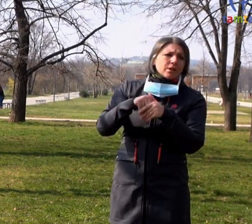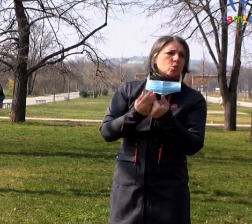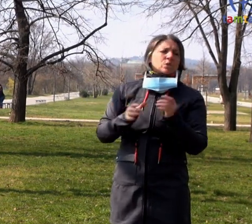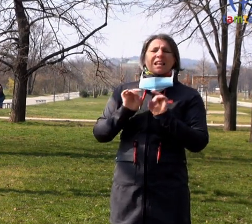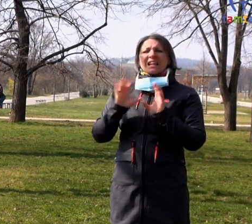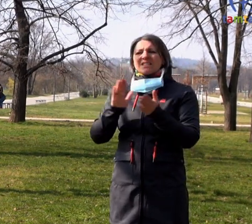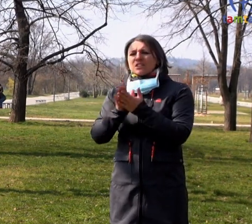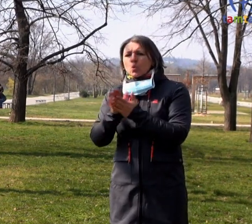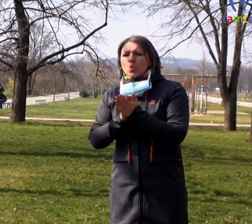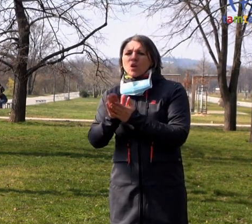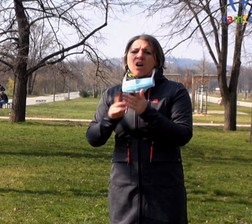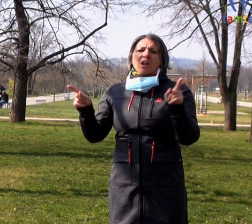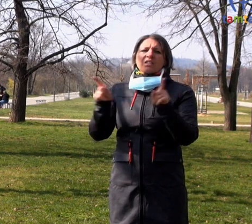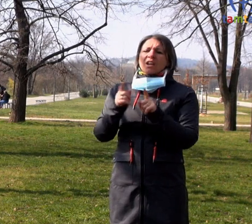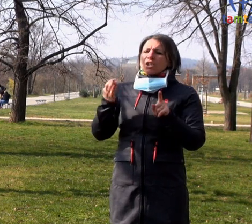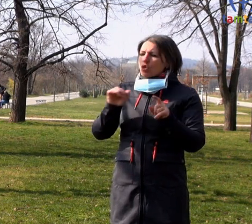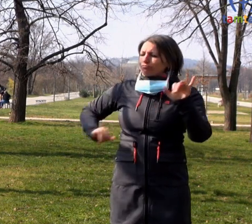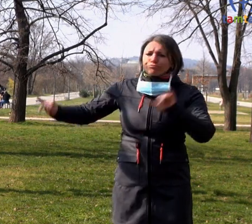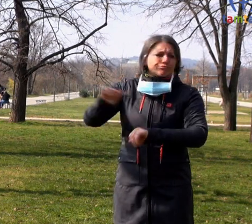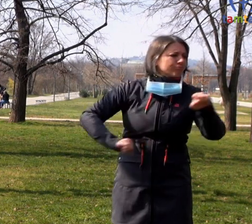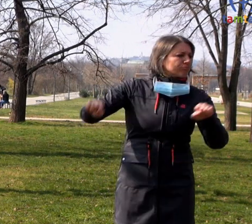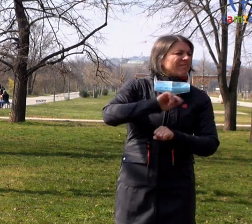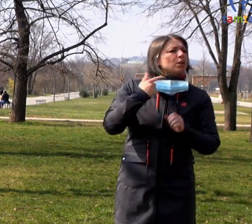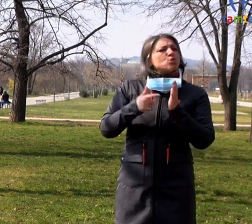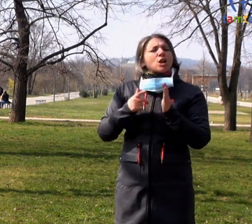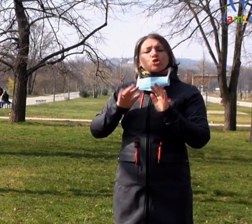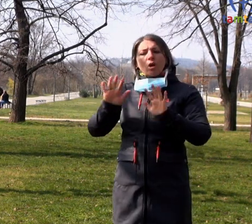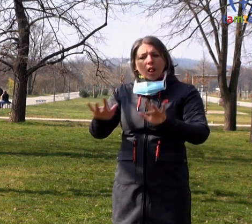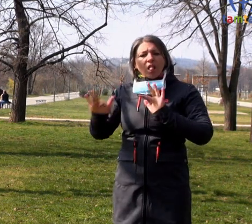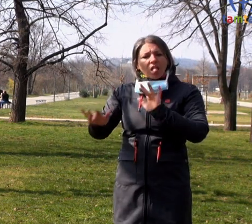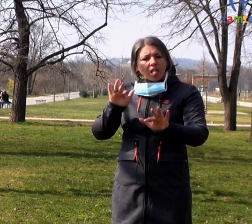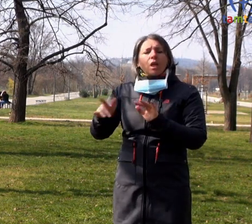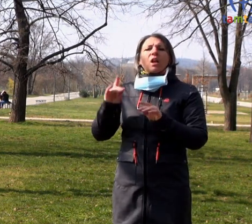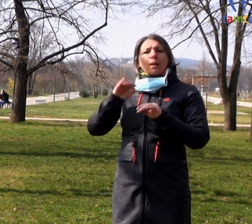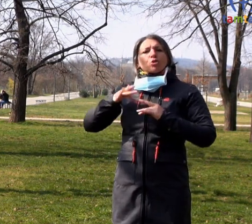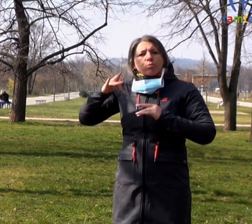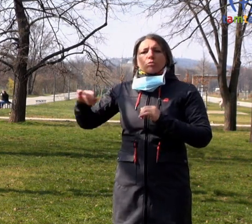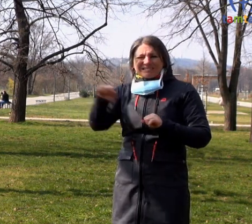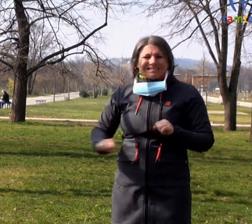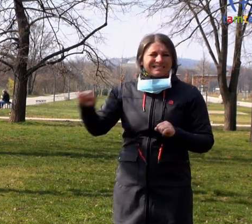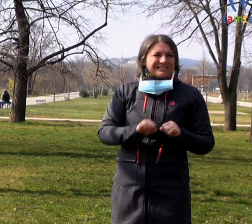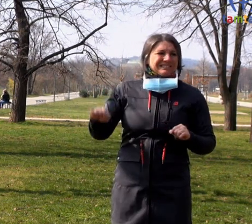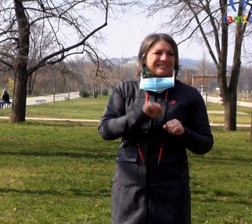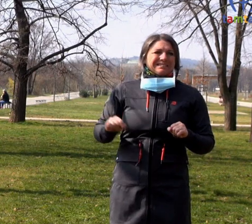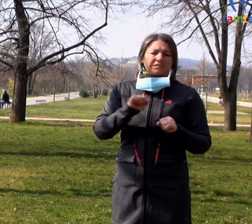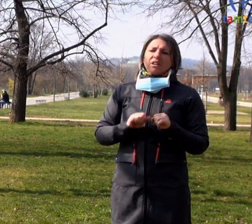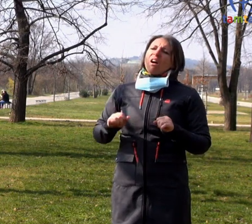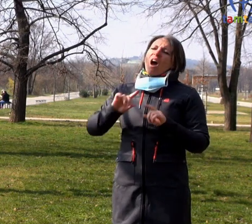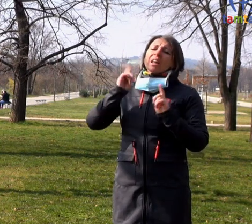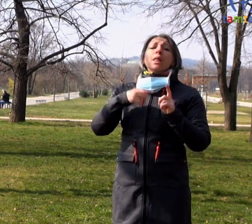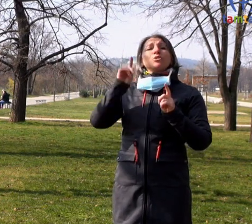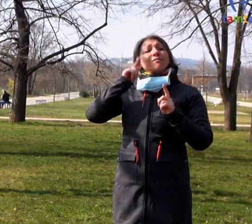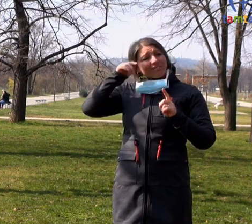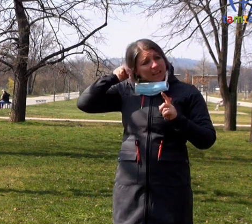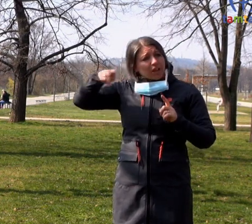dezinfekce některých povrchů, kterých se často dotýkáme a podobně. Ale úplně jako nejjednodušší je nosit roušku mezi lidi